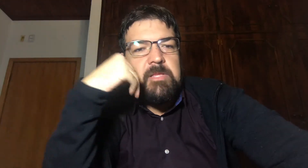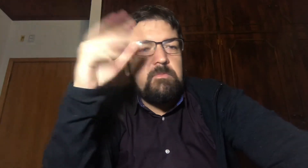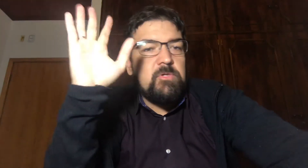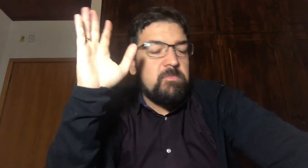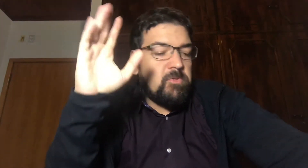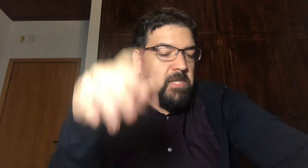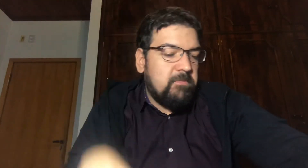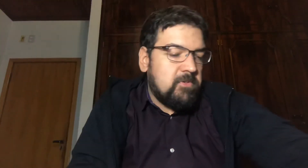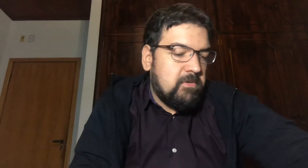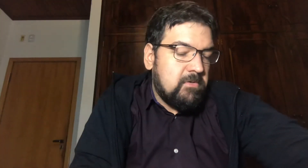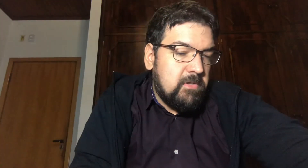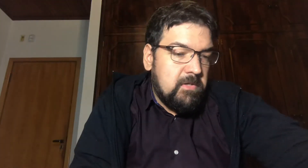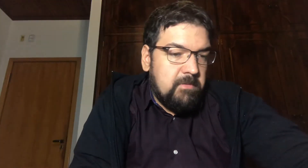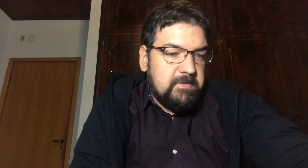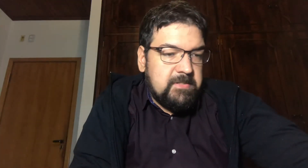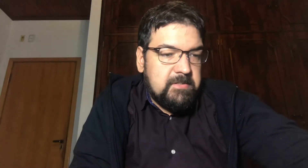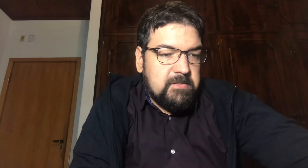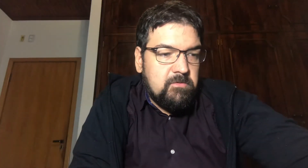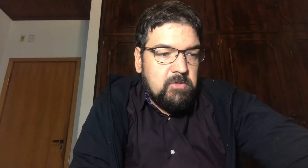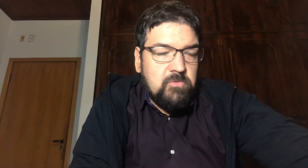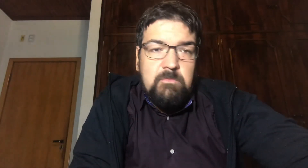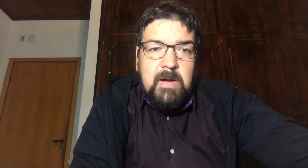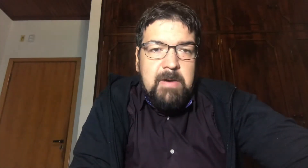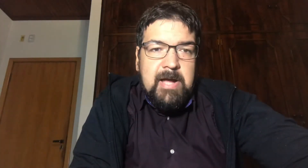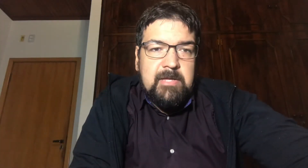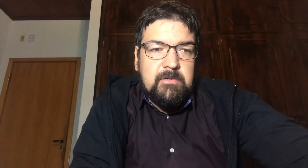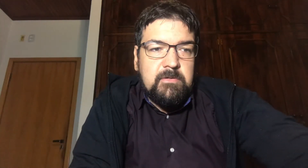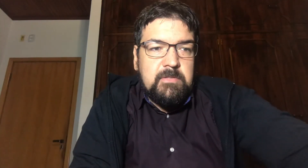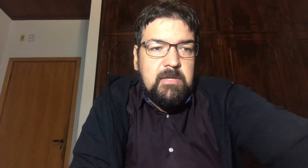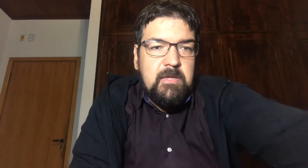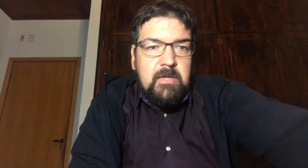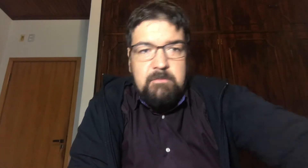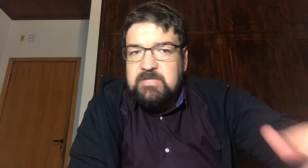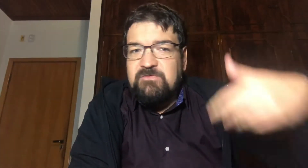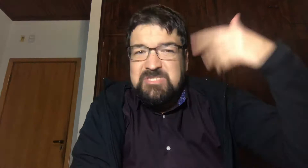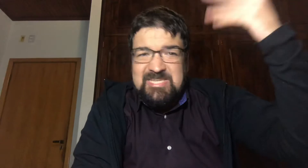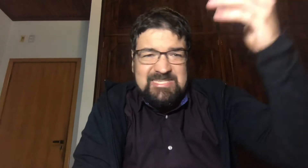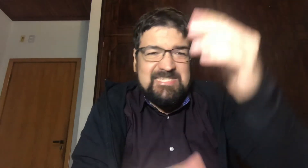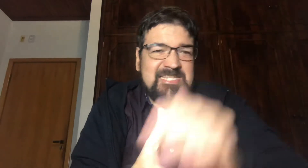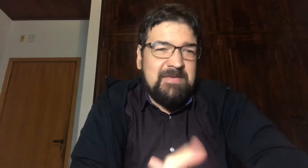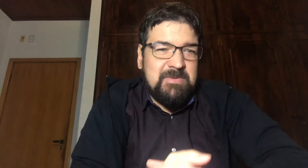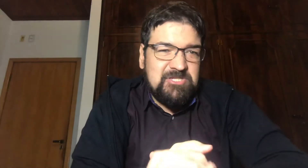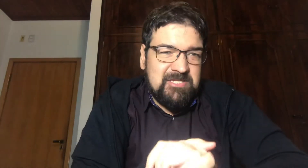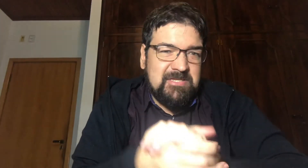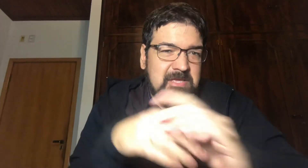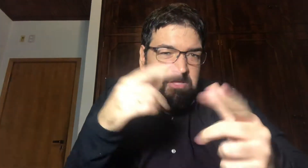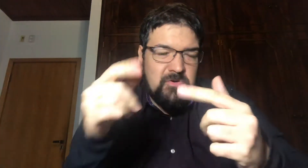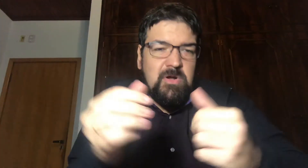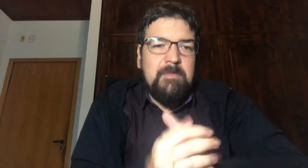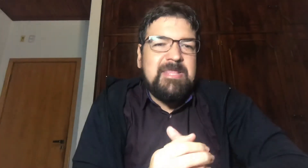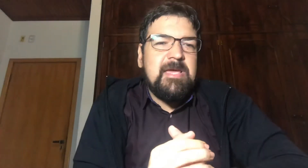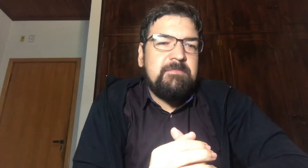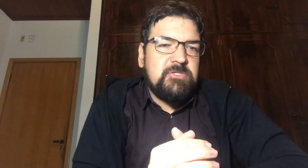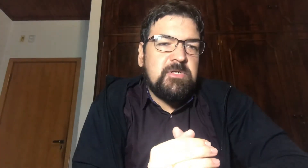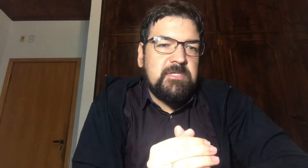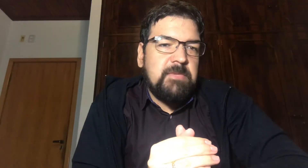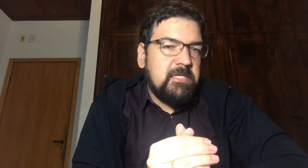perdendo muito o meu tempo, não Me estressando muito com babaca, não, tá Mas se você quiser seguir pra gente trocar uma ideia amistosamente